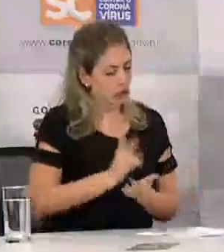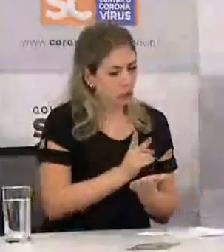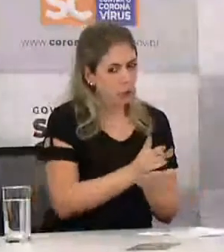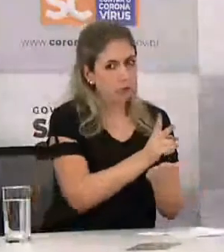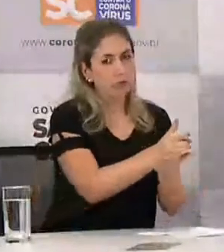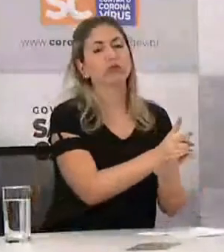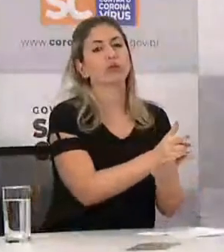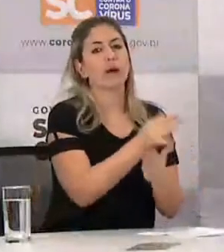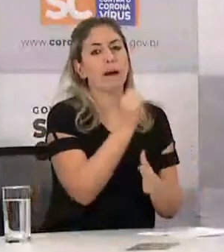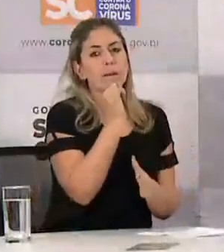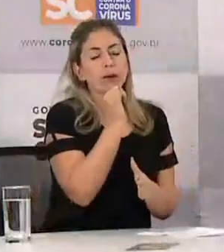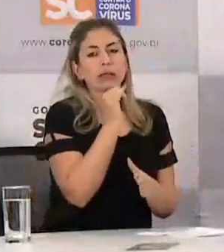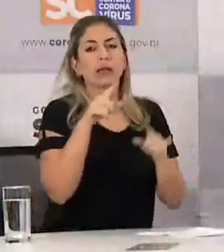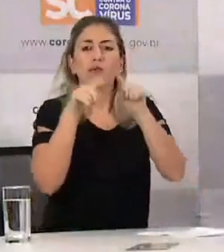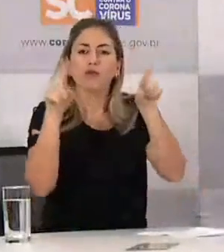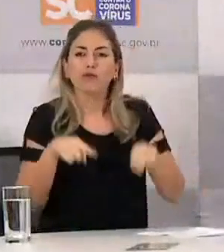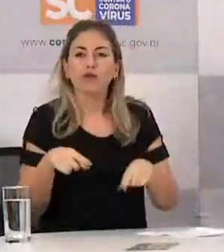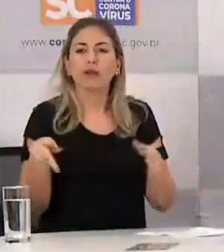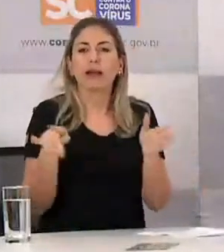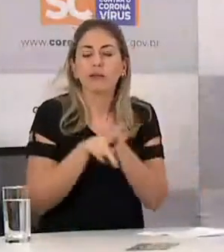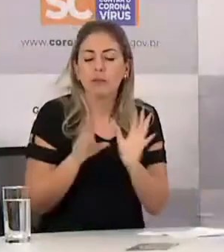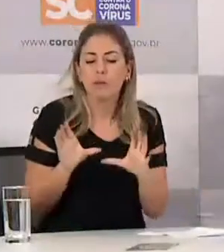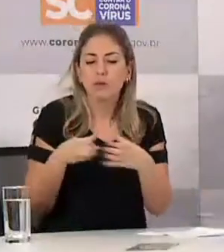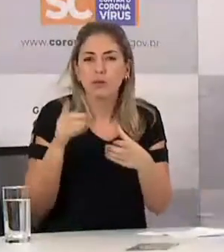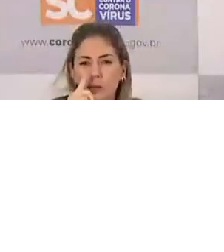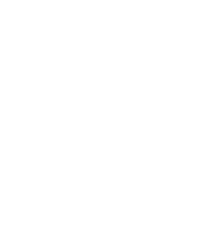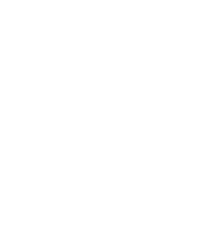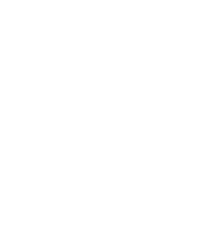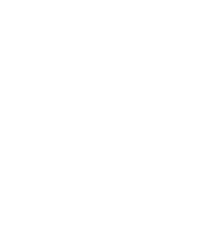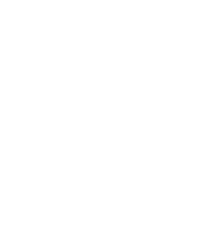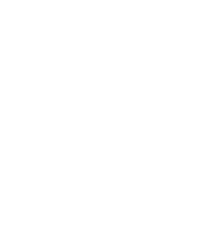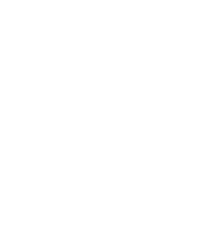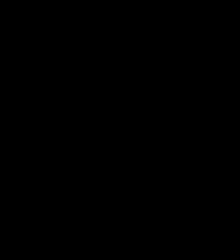dentre outras normas que estão ali delimitadas nessa nova portaria.